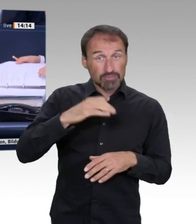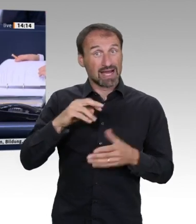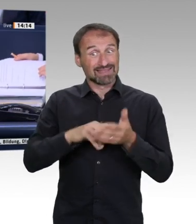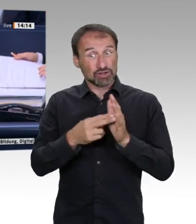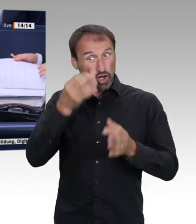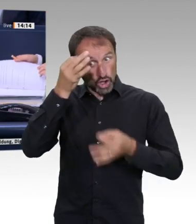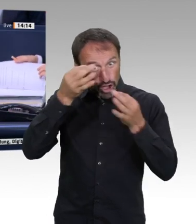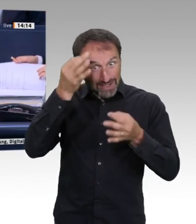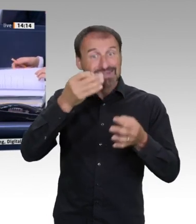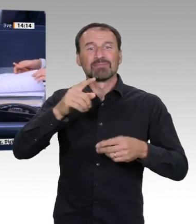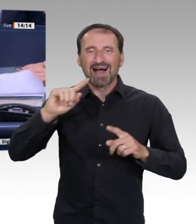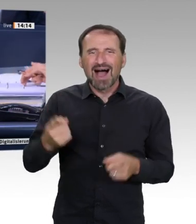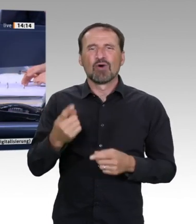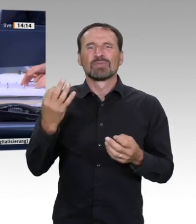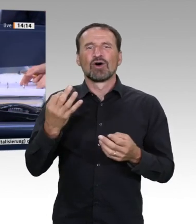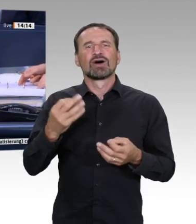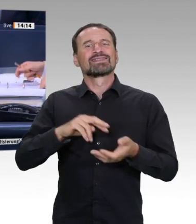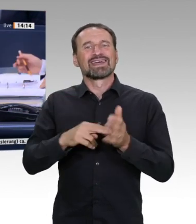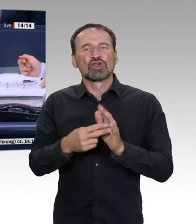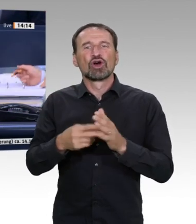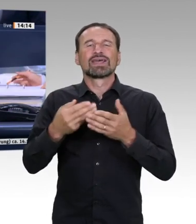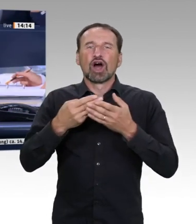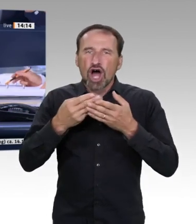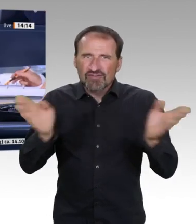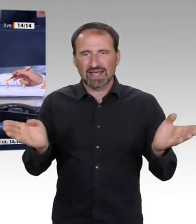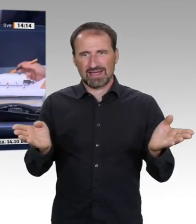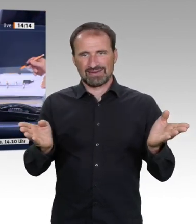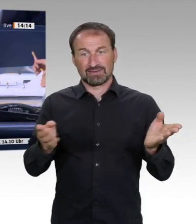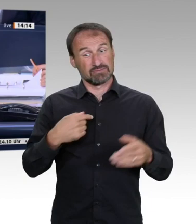Gibt es andere Vorschläge? Das ist nicht der Fall. Dann verfahren wir wie vorgeschlagen.